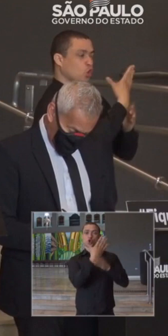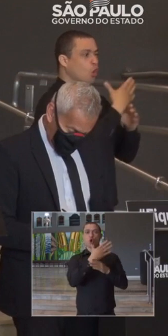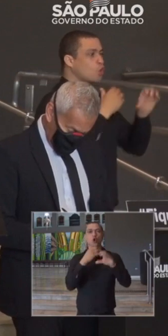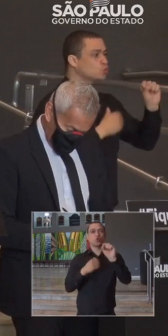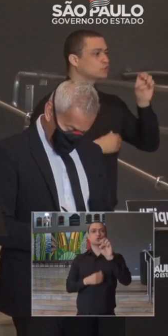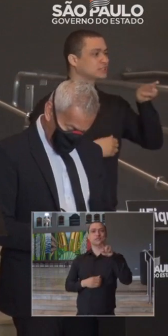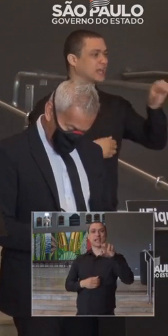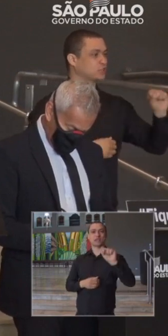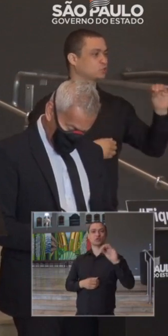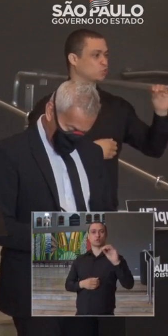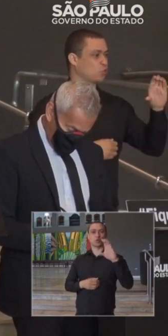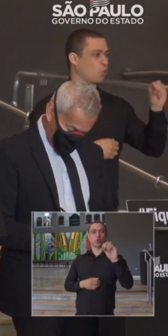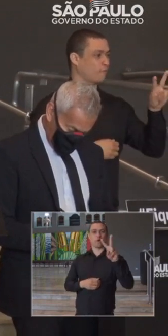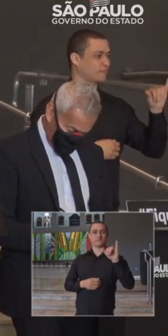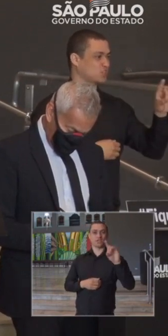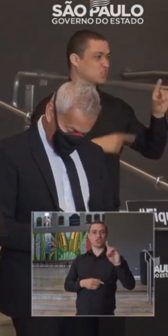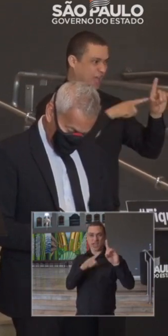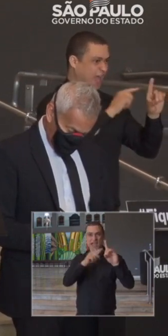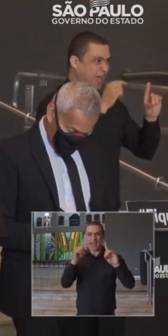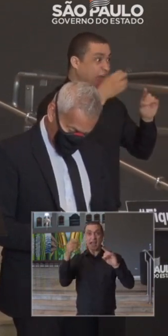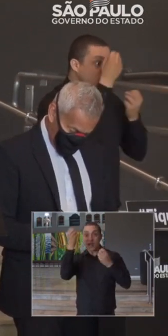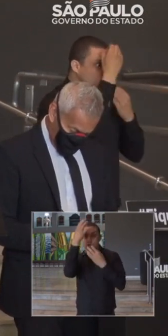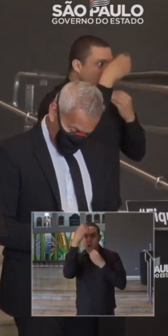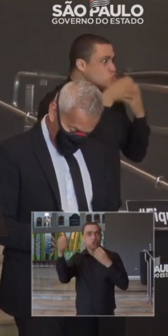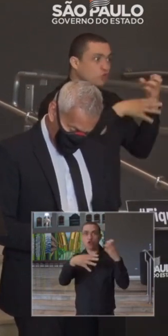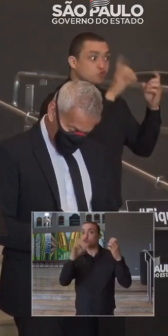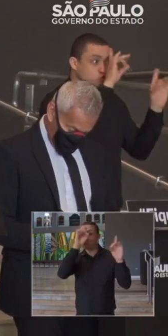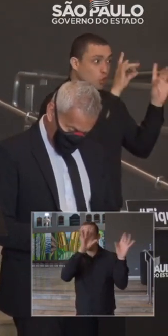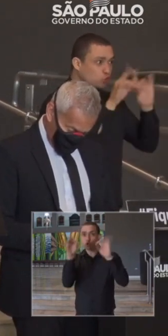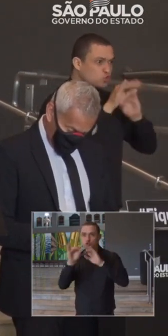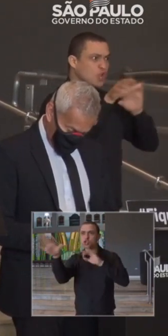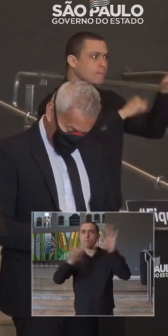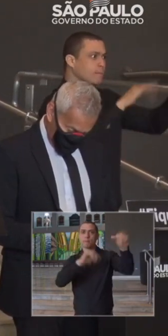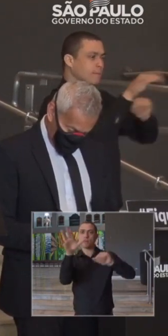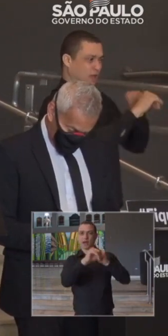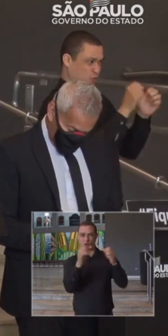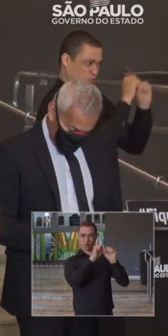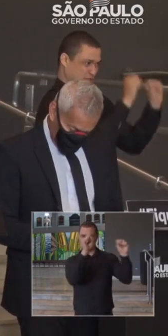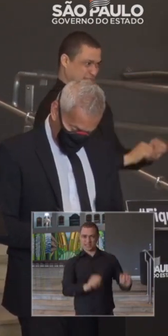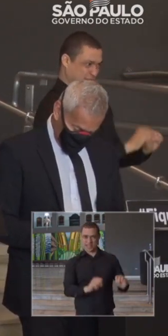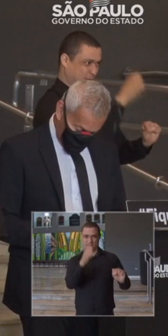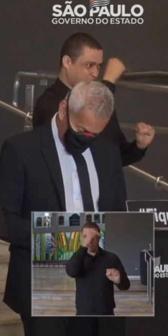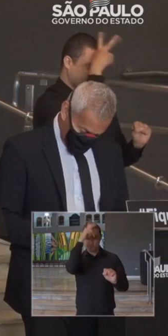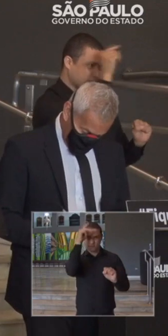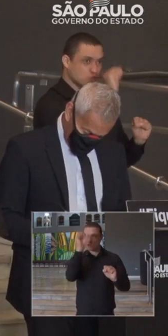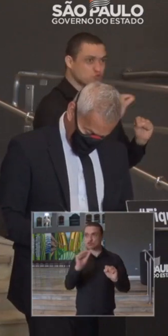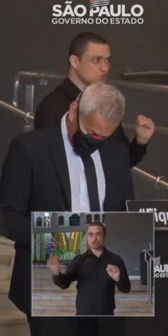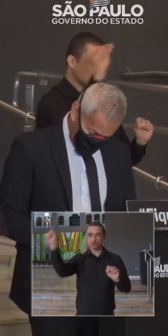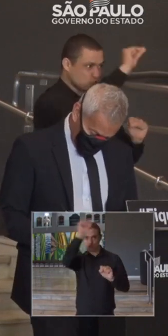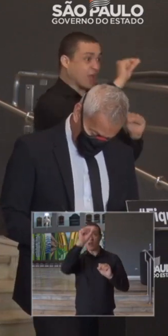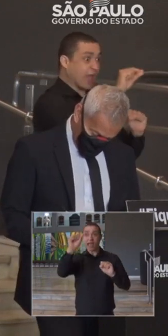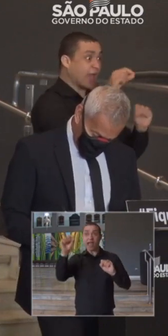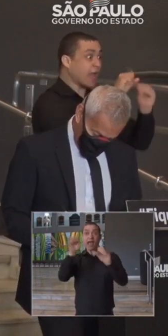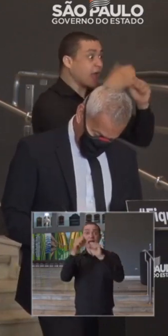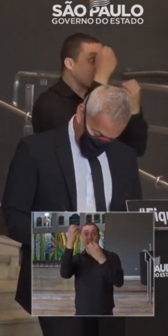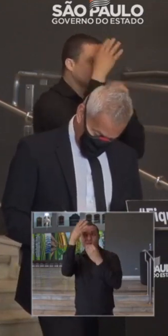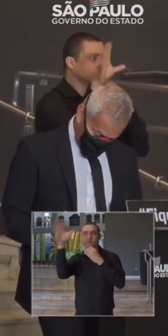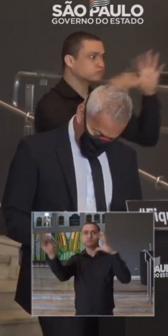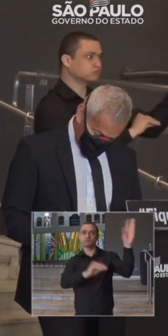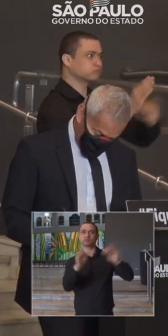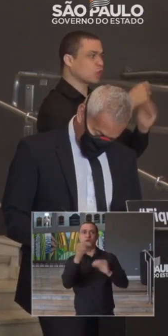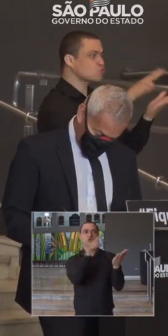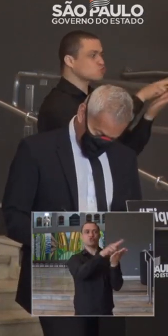um censo que é atualizado diariamente e que vai ser abastecido por esse sistema das prefeituras, com os leitos municipais, leitos